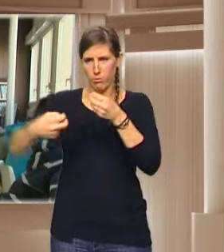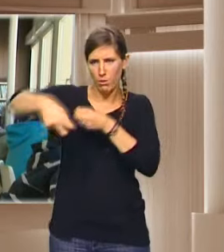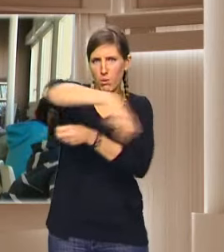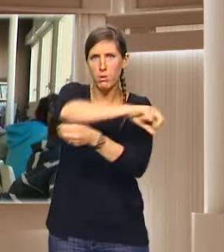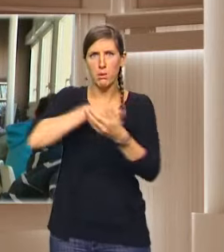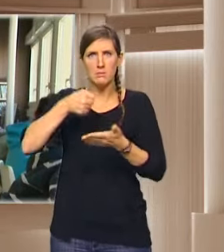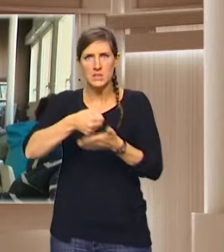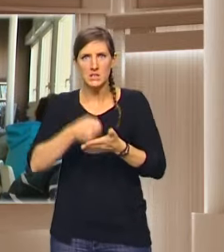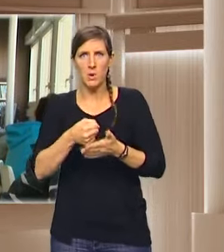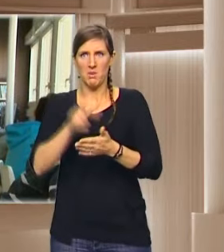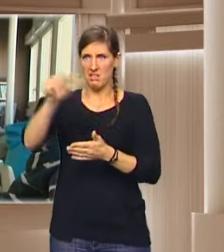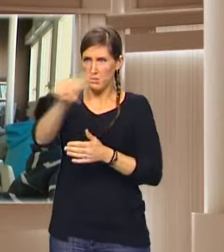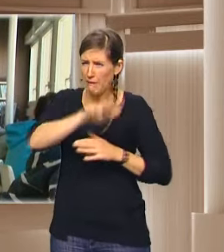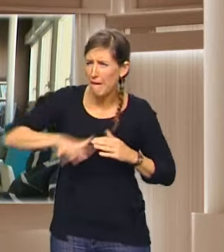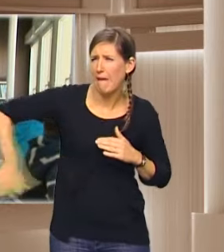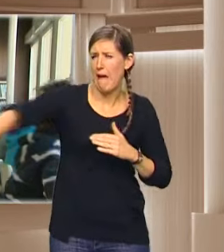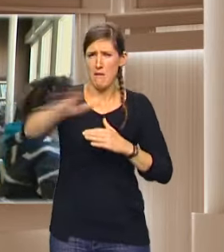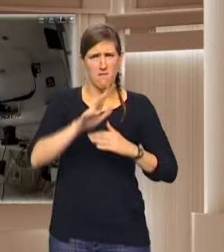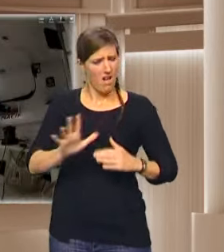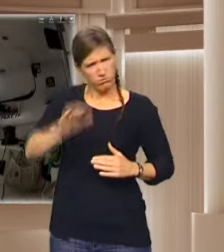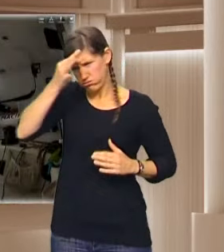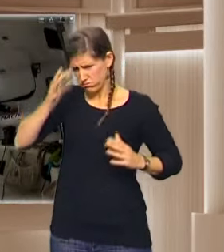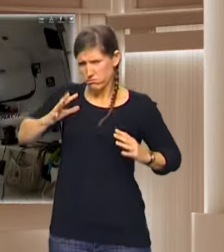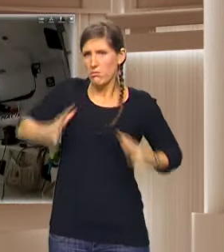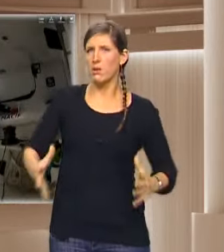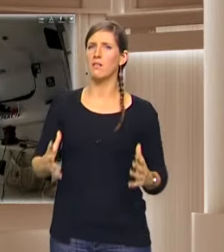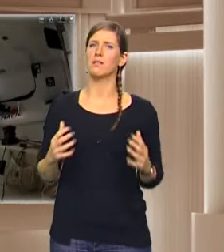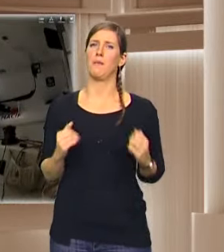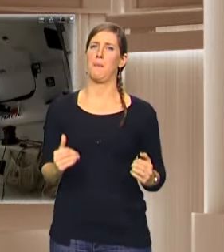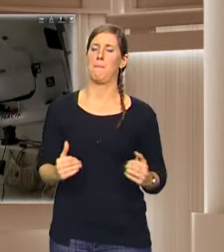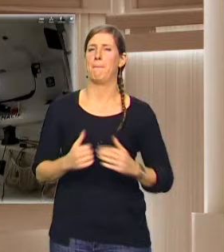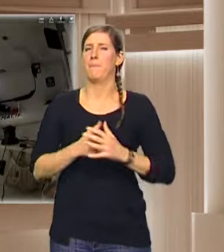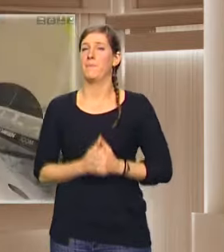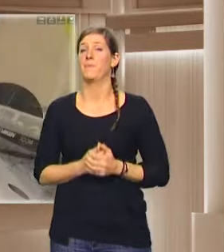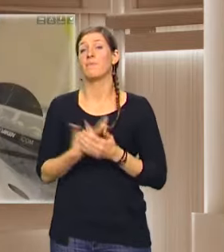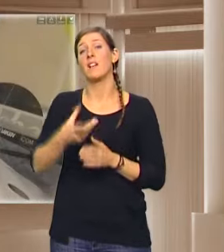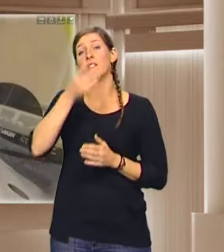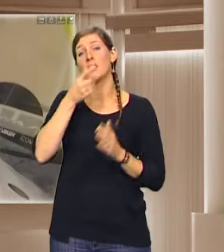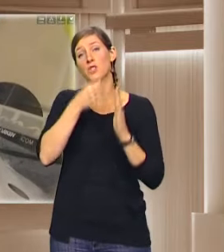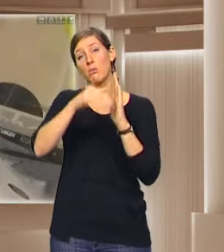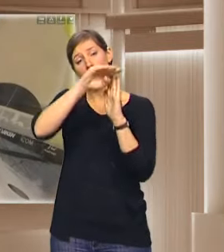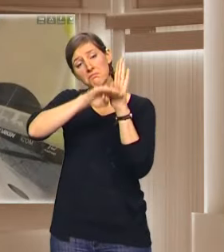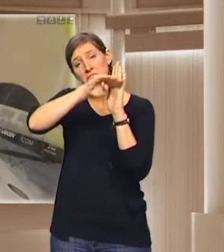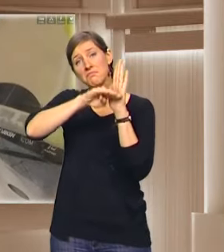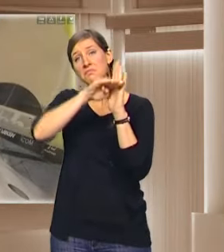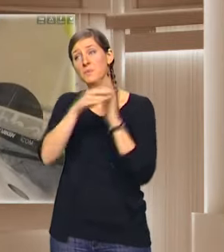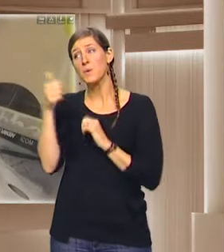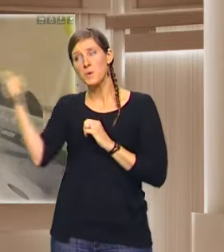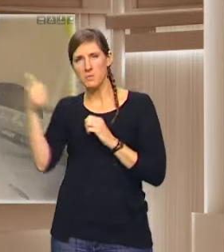'affronter la nature comme ça, ils sont vraiment courageux. À la mi-décembre, François Gabard, le charantais, avait bouclé en